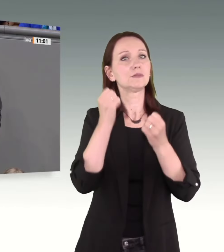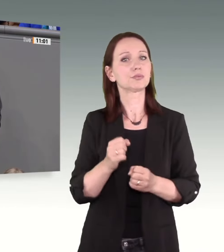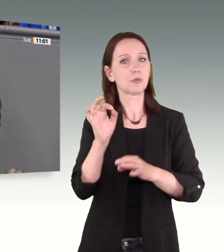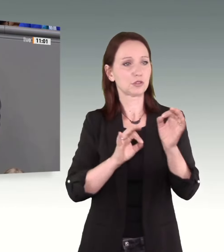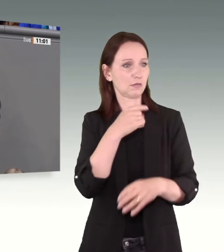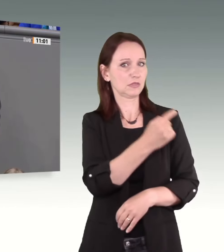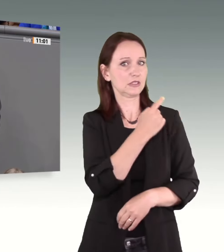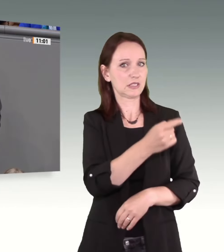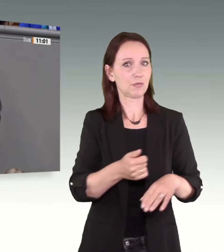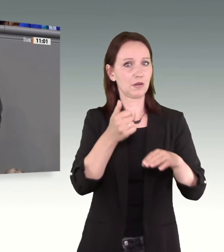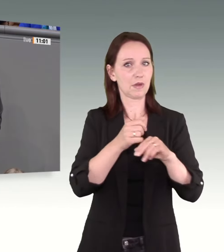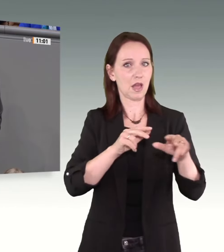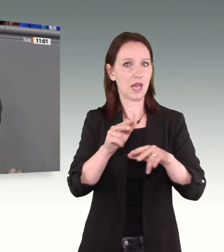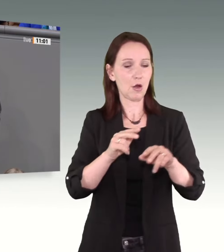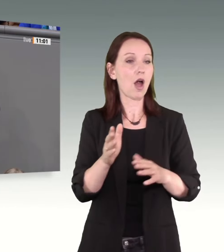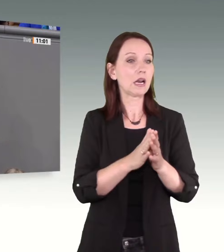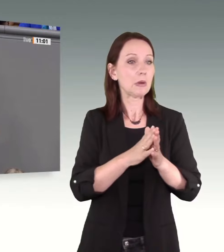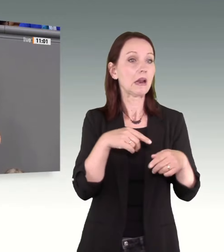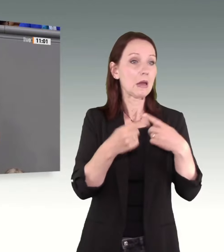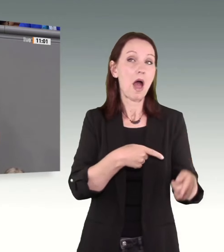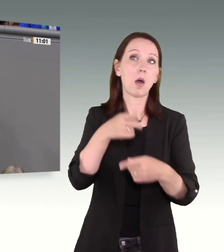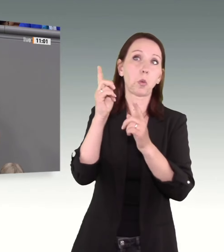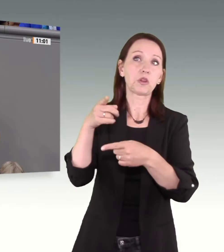immer auf den Bund zeigen, sondern selbst tätig werden.